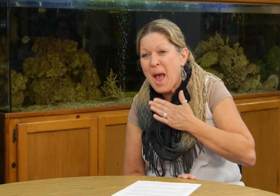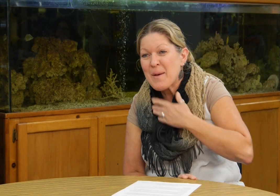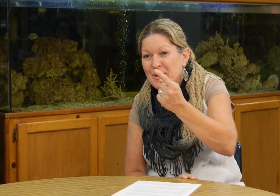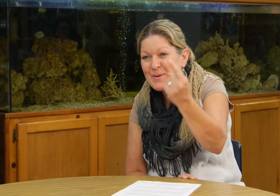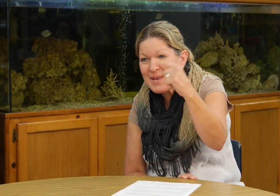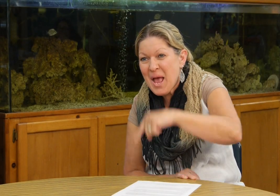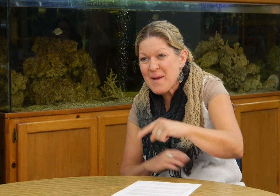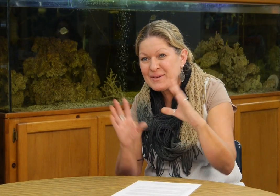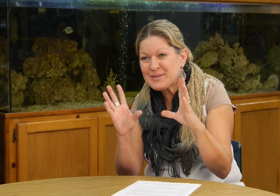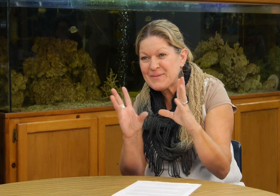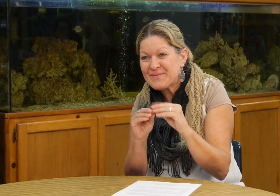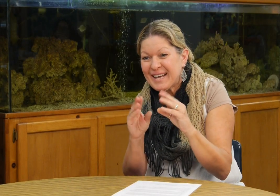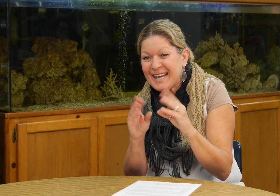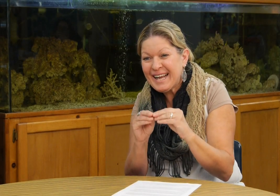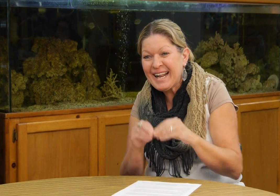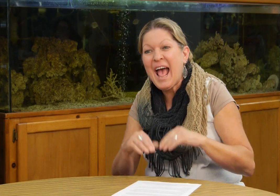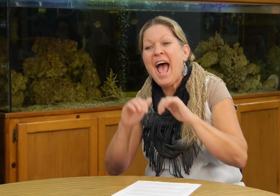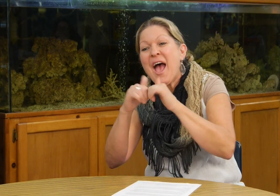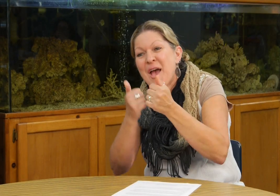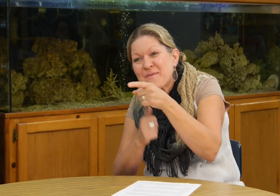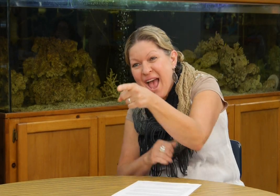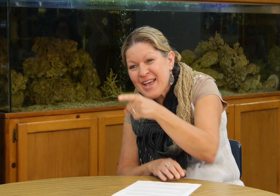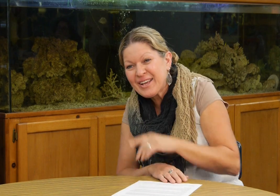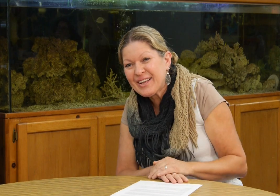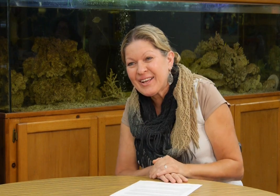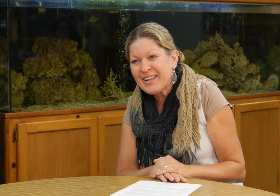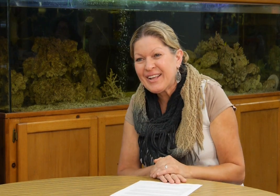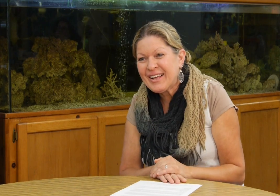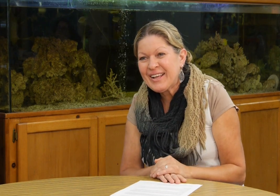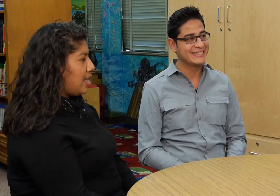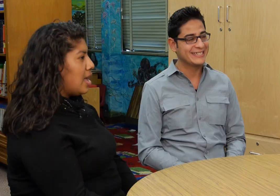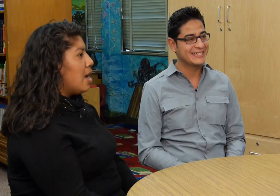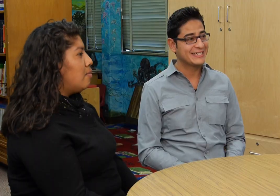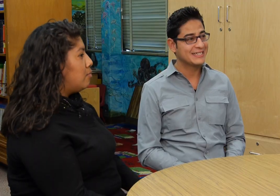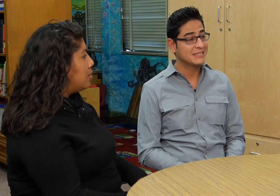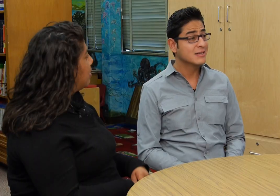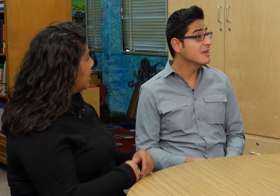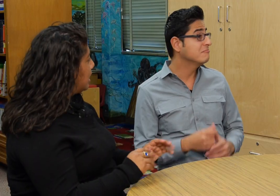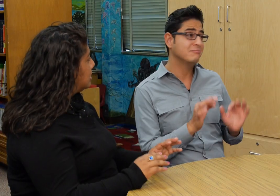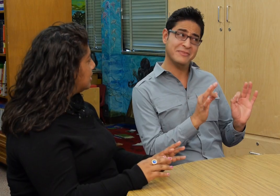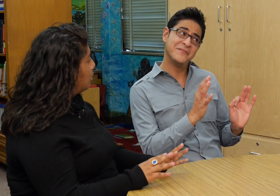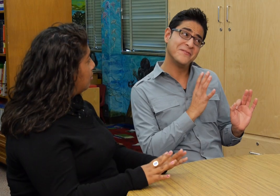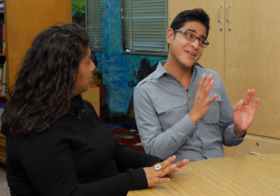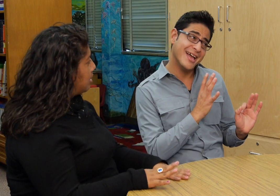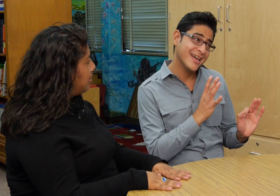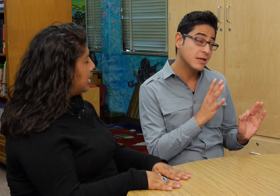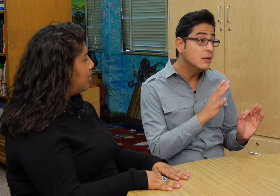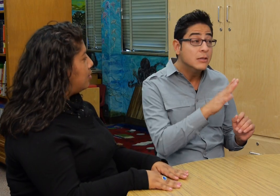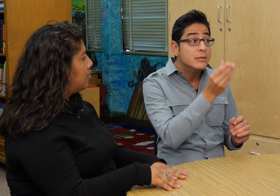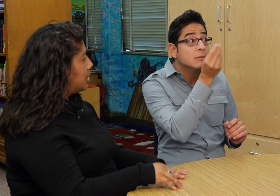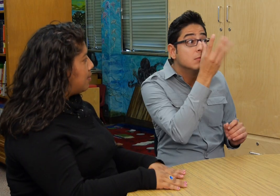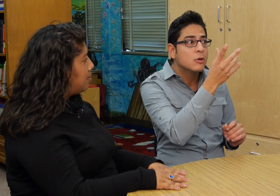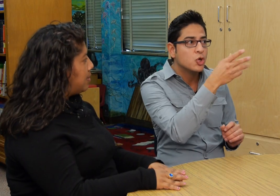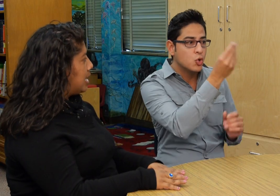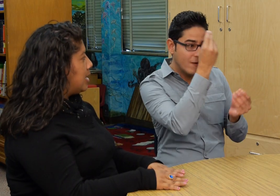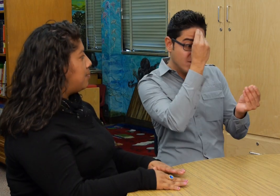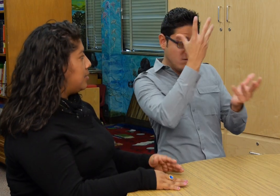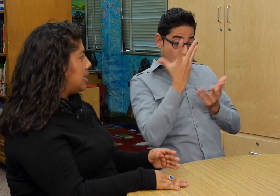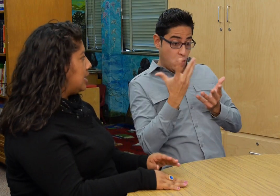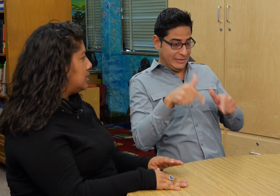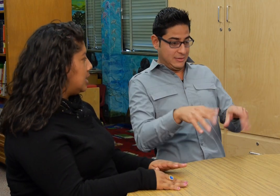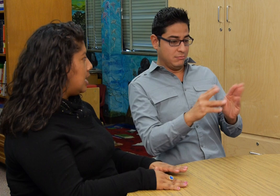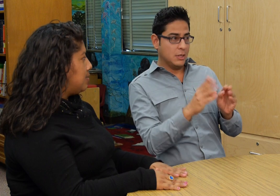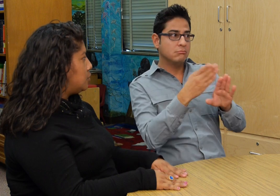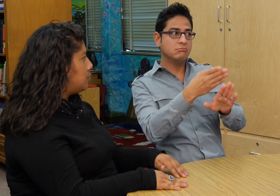hola estoy muy contenta de que haya podido venir a esta reunión con nosotros cómo se siente muy bien gracias lo bueno que me dijeron con tiempo para